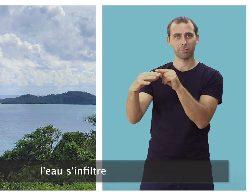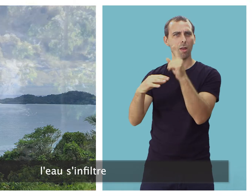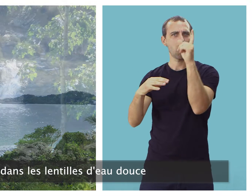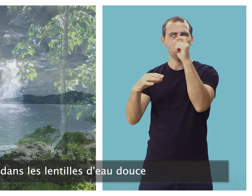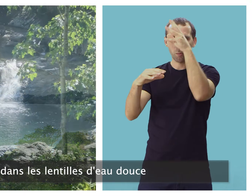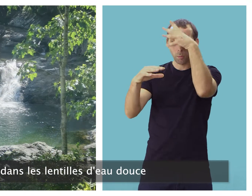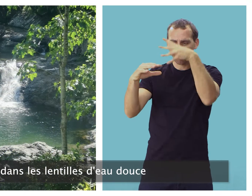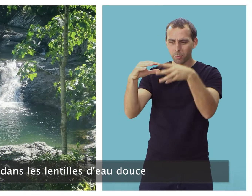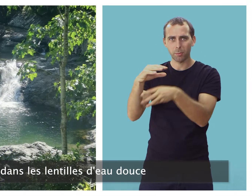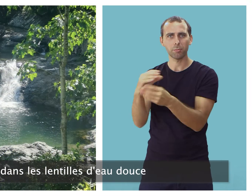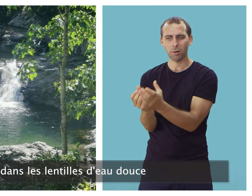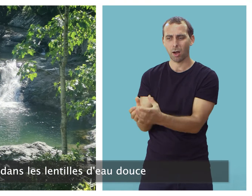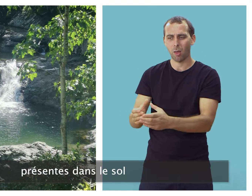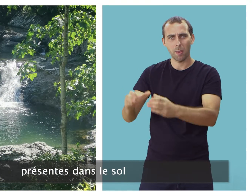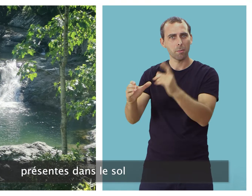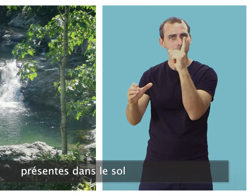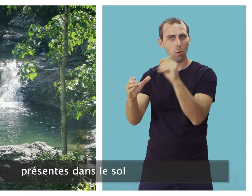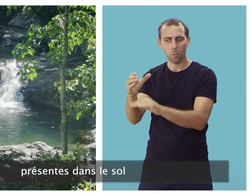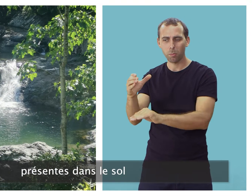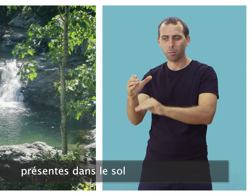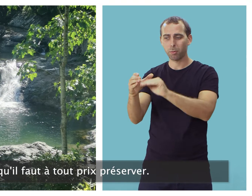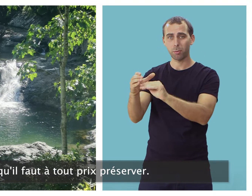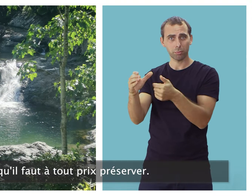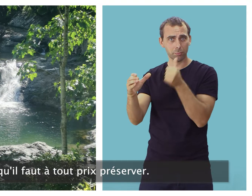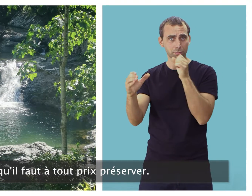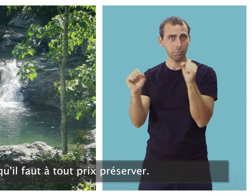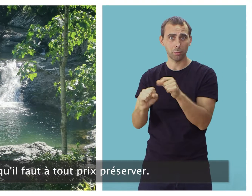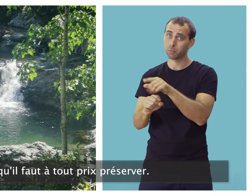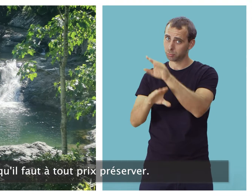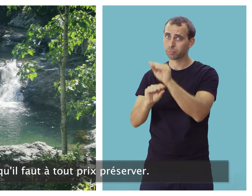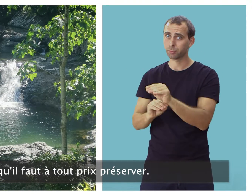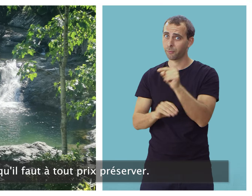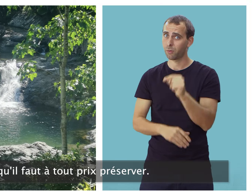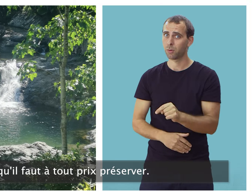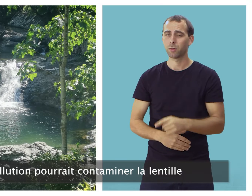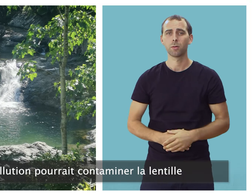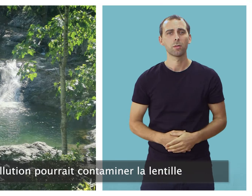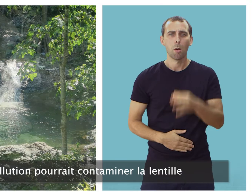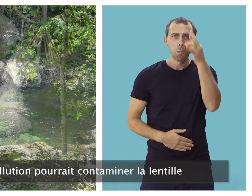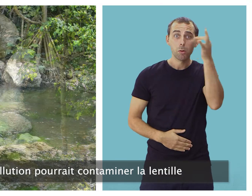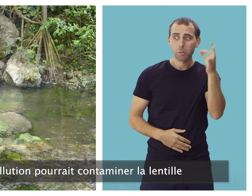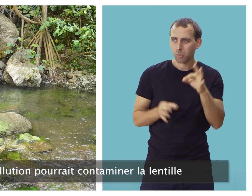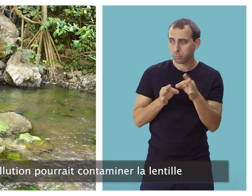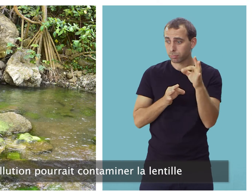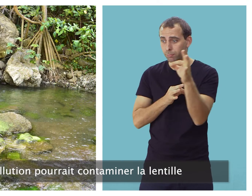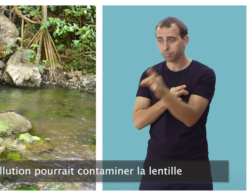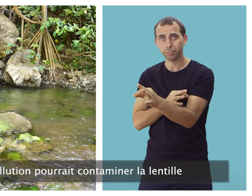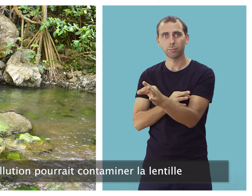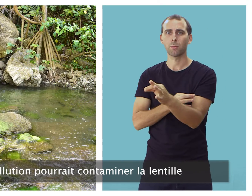dans les lentilles d'eau douces présentes dans le sol qu'il faut à tout prix préserver. Une pollution pourrait contaminer la lentille